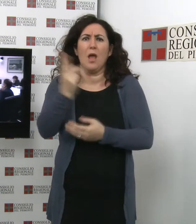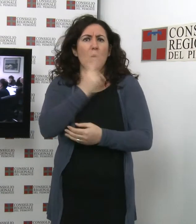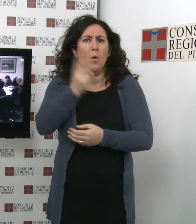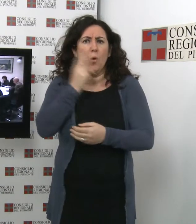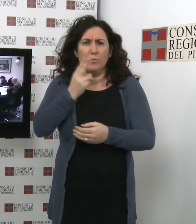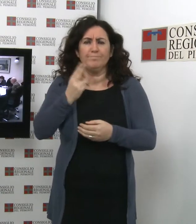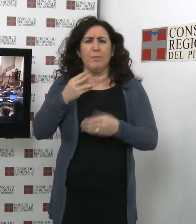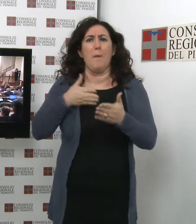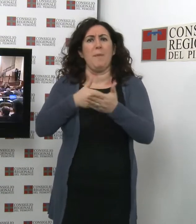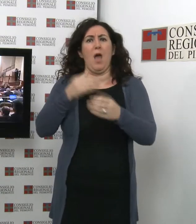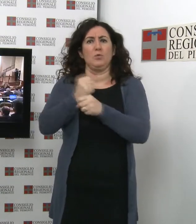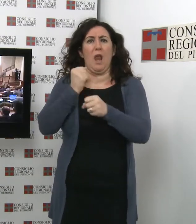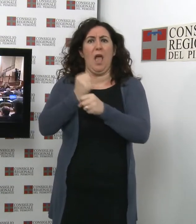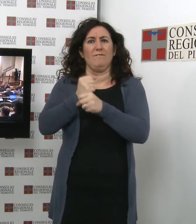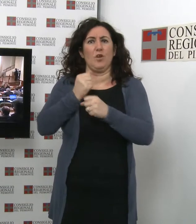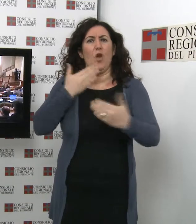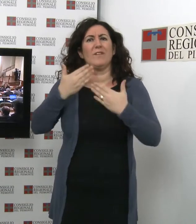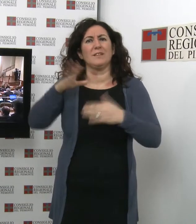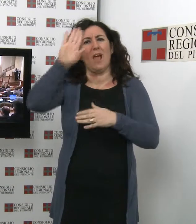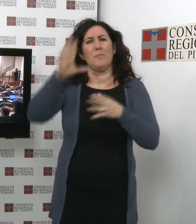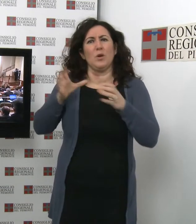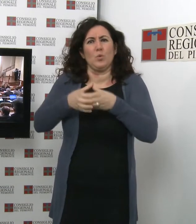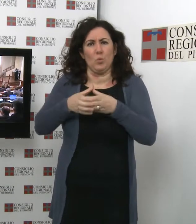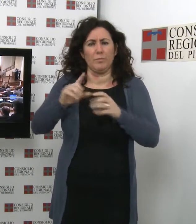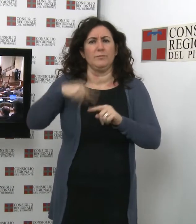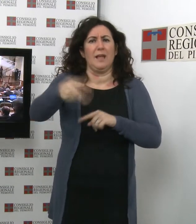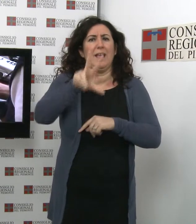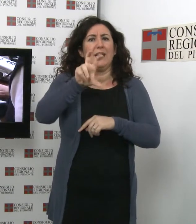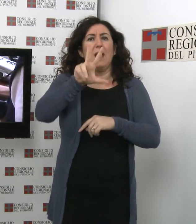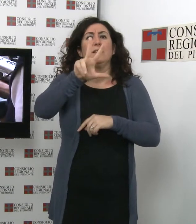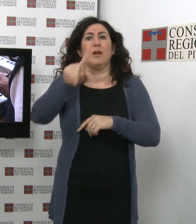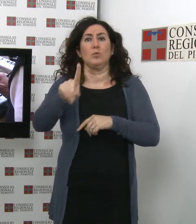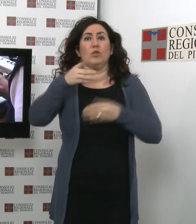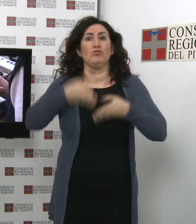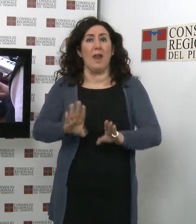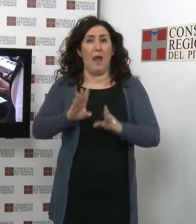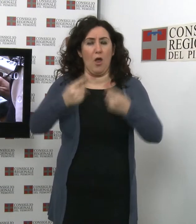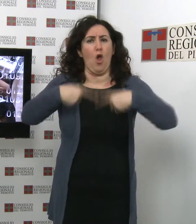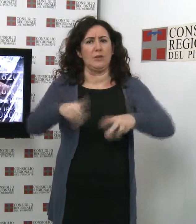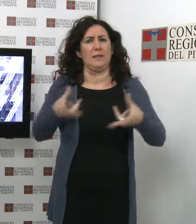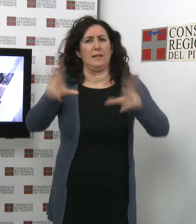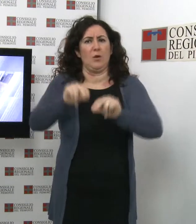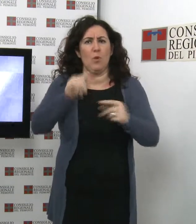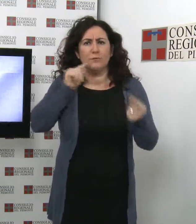capigruppo ha deciso di convocare il Consiglio il 30 e il 31 gennaio per proseguire l'esame della manovra finanziaria.